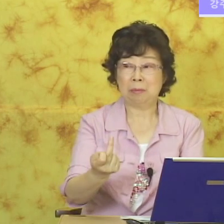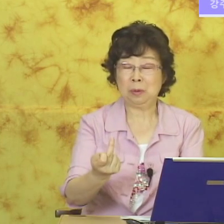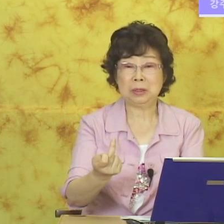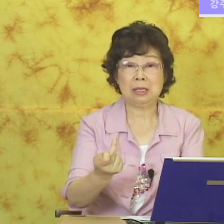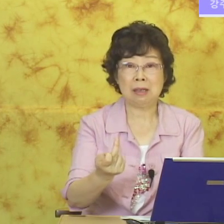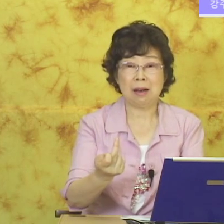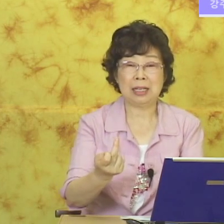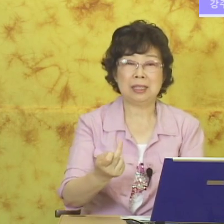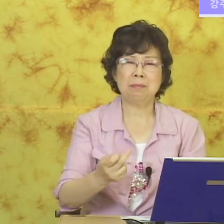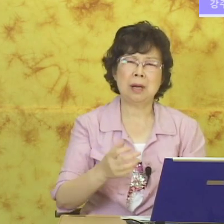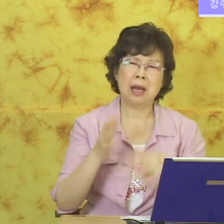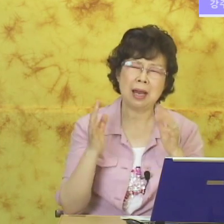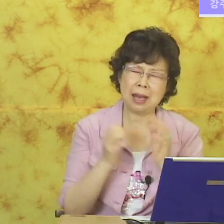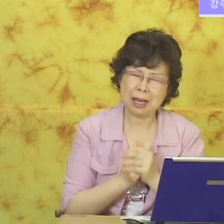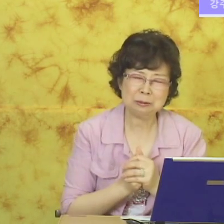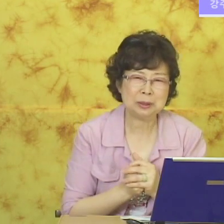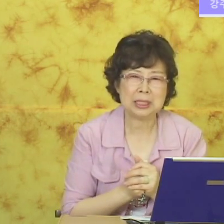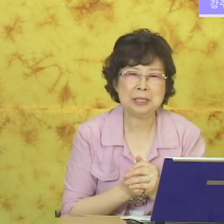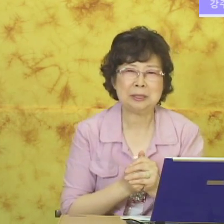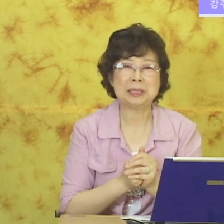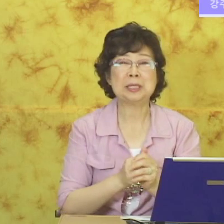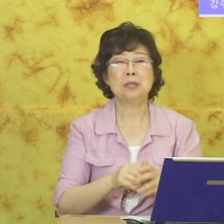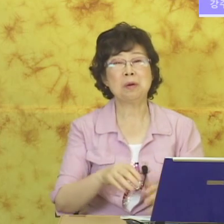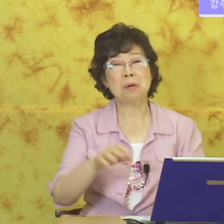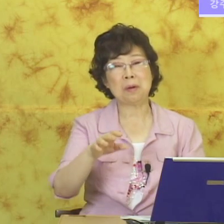남동생이야. 그랬더니 막 웃더니요. 저거 형 보고.